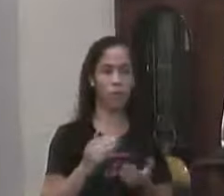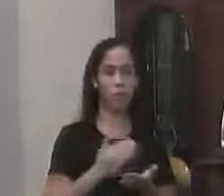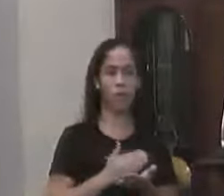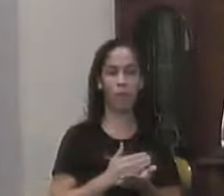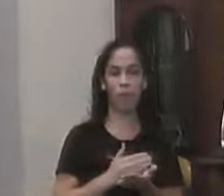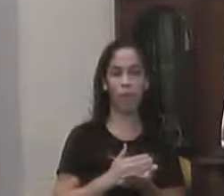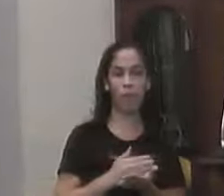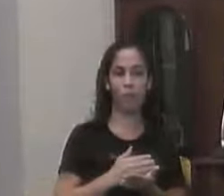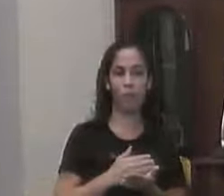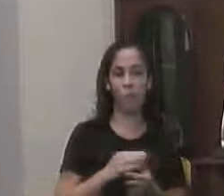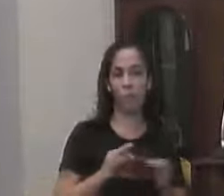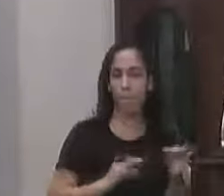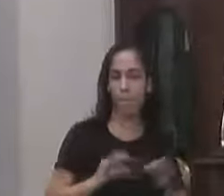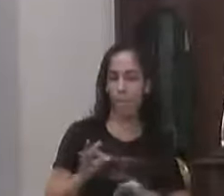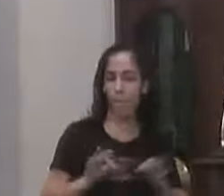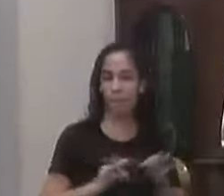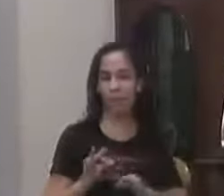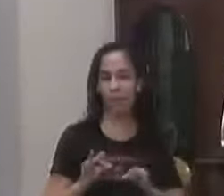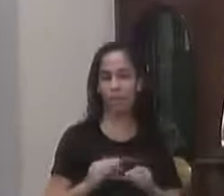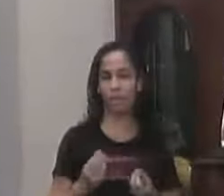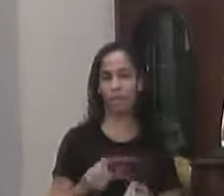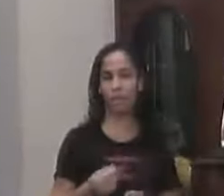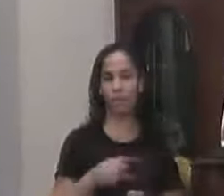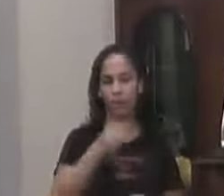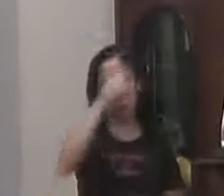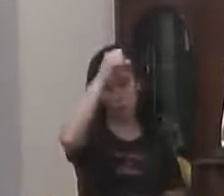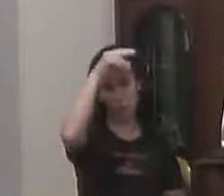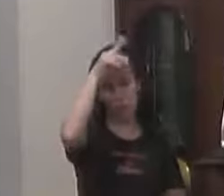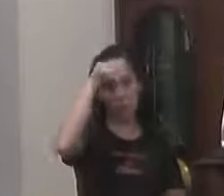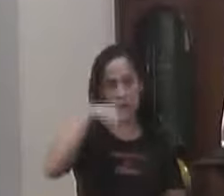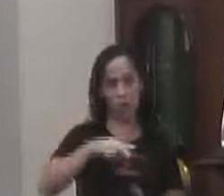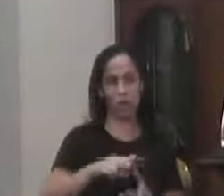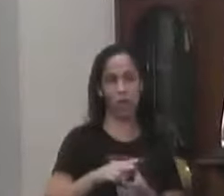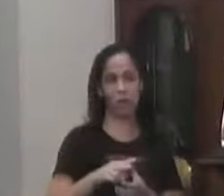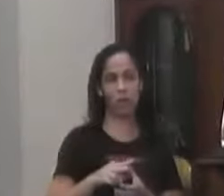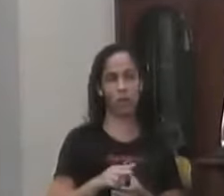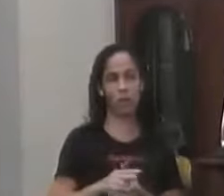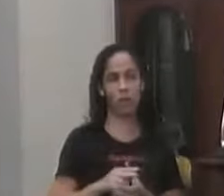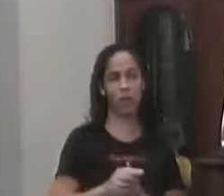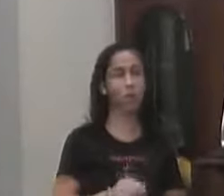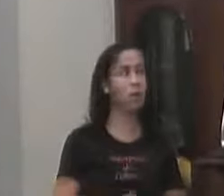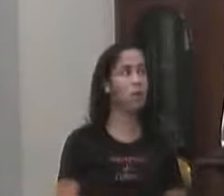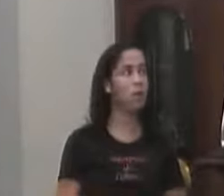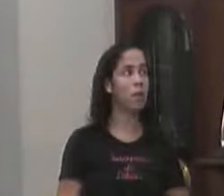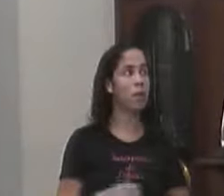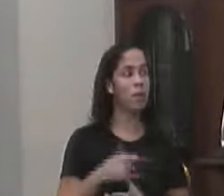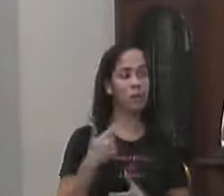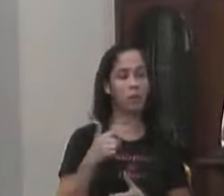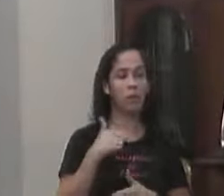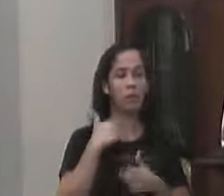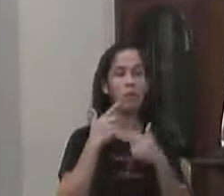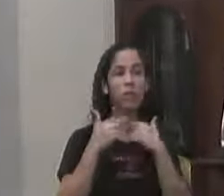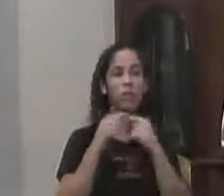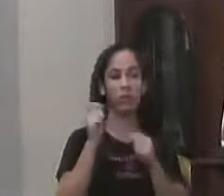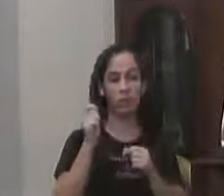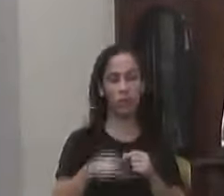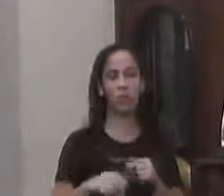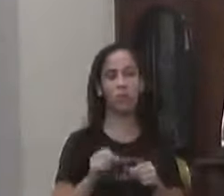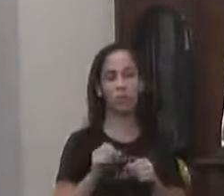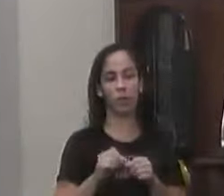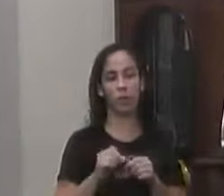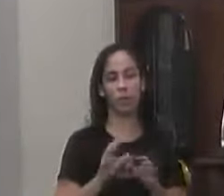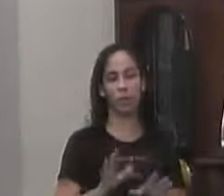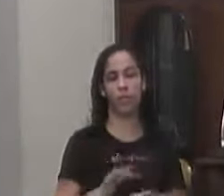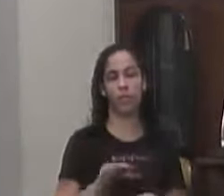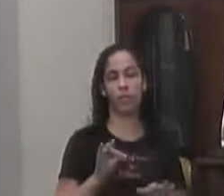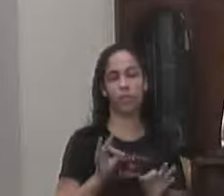planejando Para a prefeitura Municipal Sem dúvida nenhuma Vai dar certo certo Porque